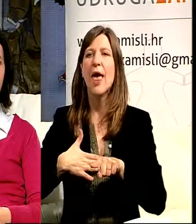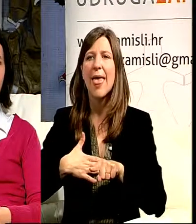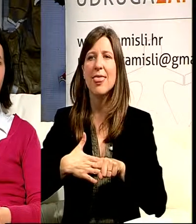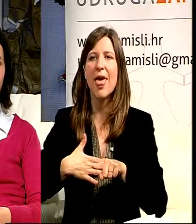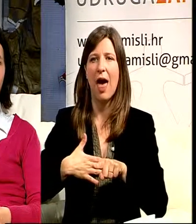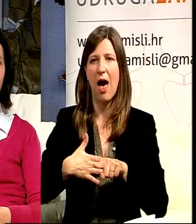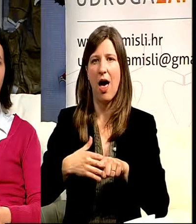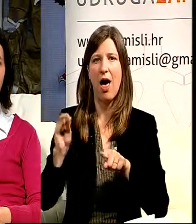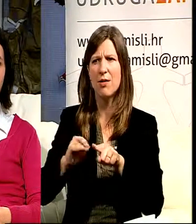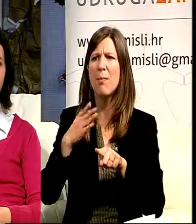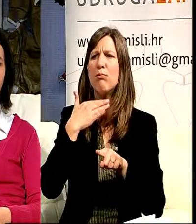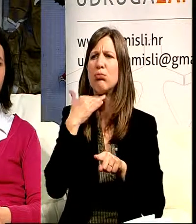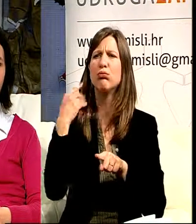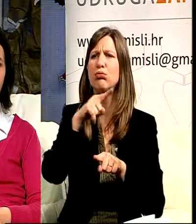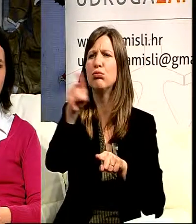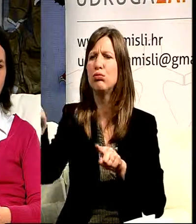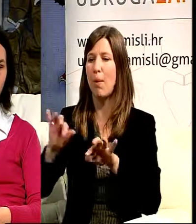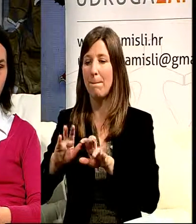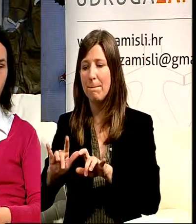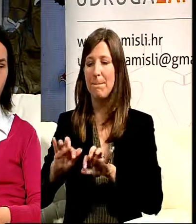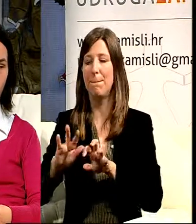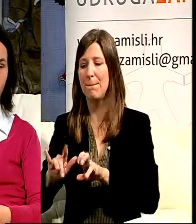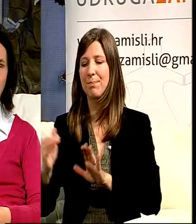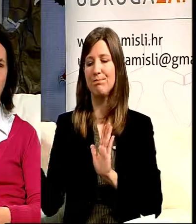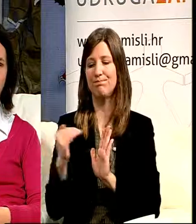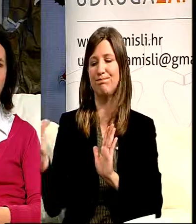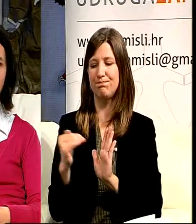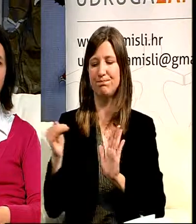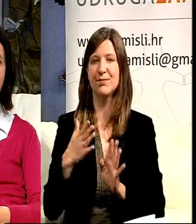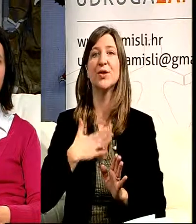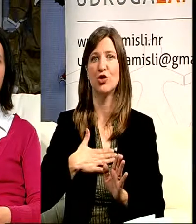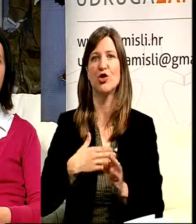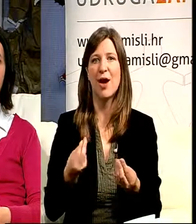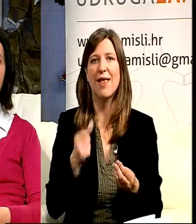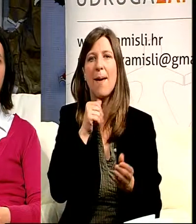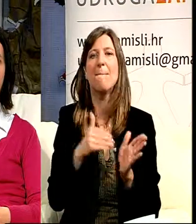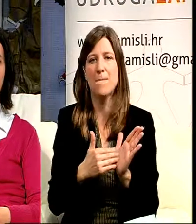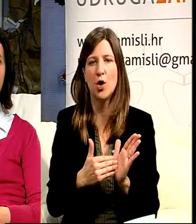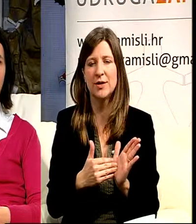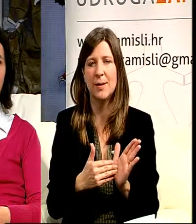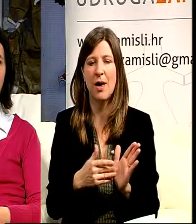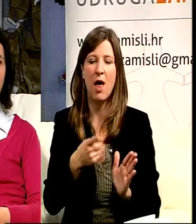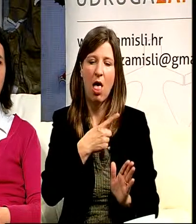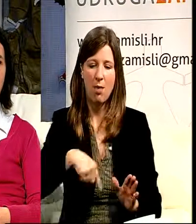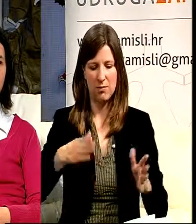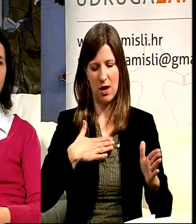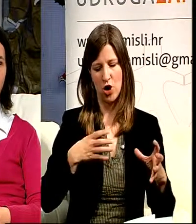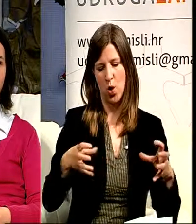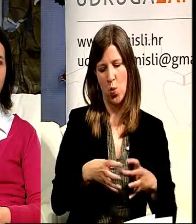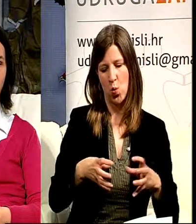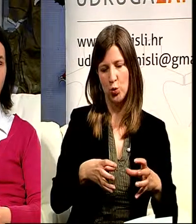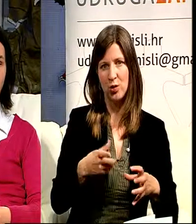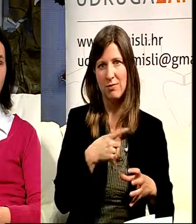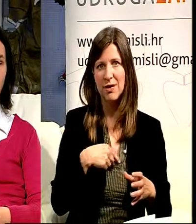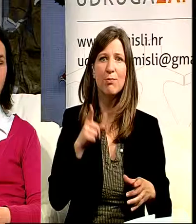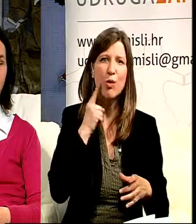masu stvari koje radim ja kroz udrugu Huprtu koju sam zaposlena. Mi nastojimo izorganizirati. Onda